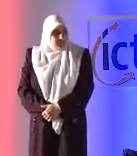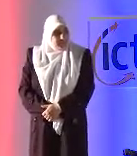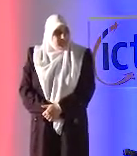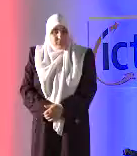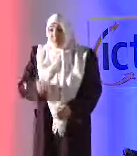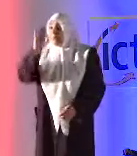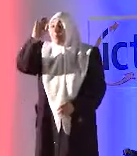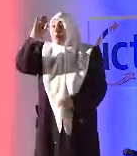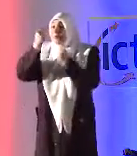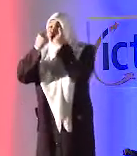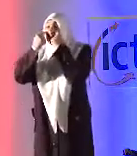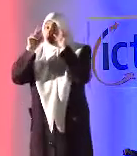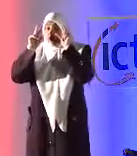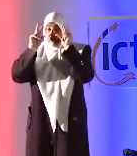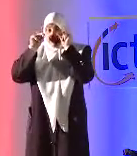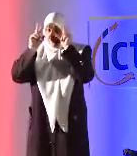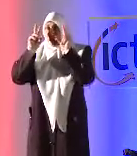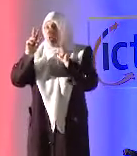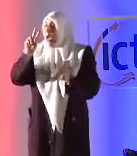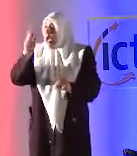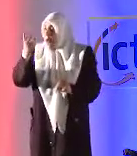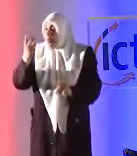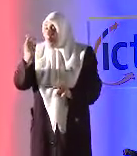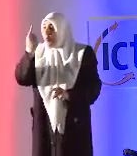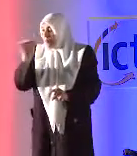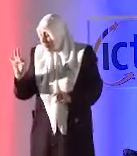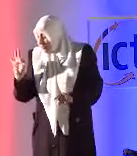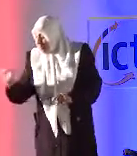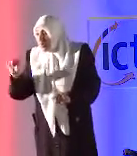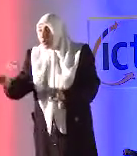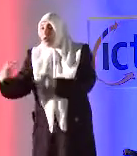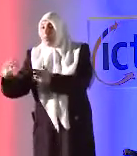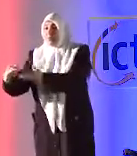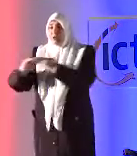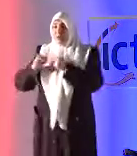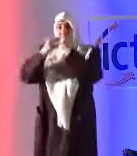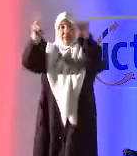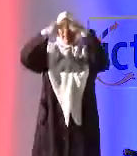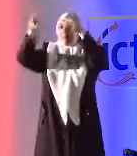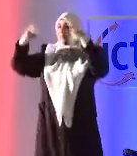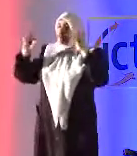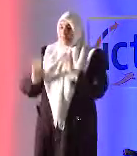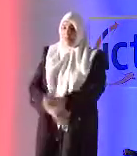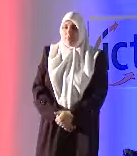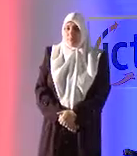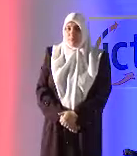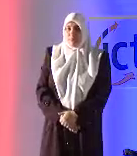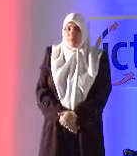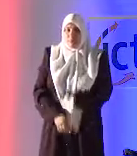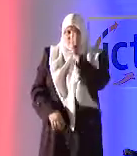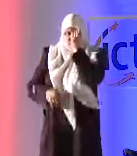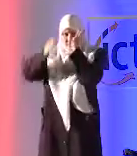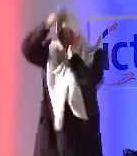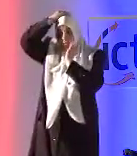برمش العينين أو فقط بكبس زر معين يفعل هذه التقنيات خدمة